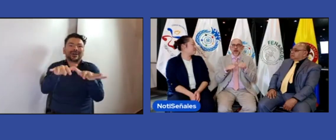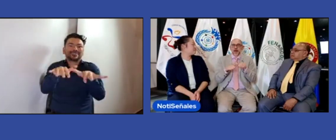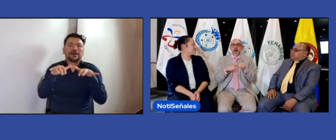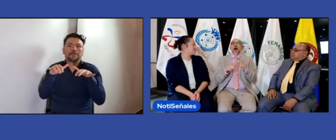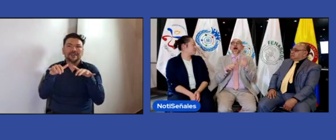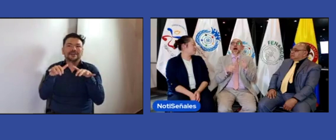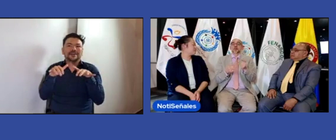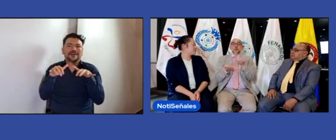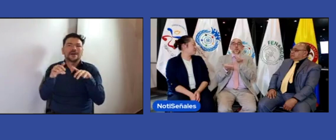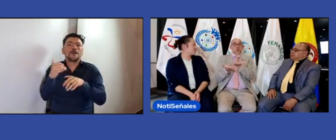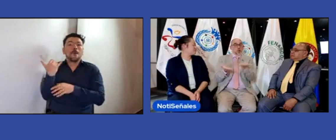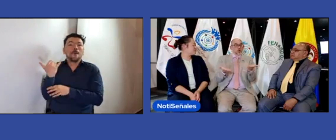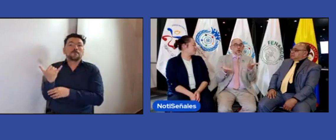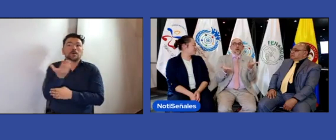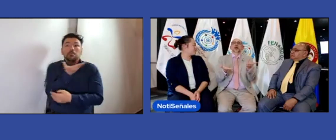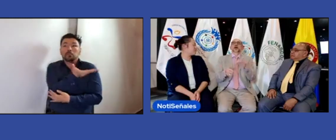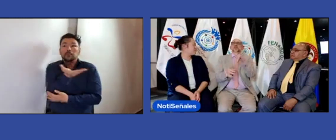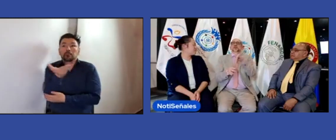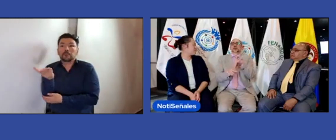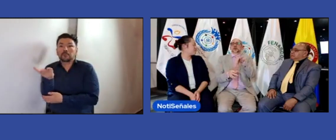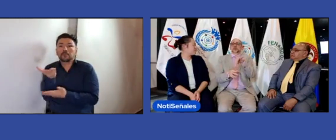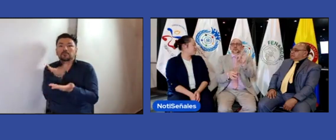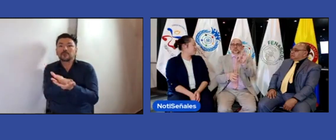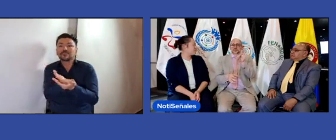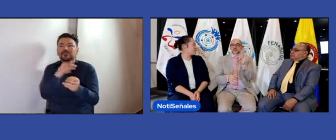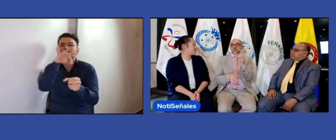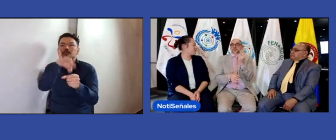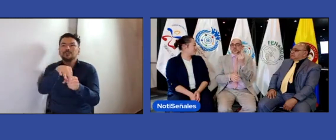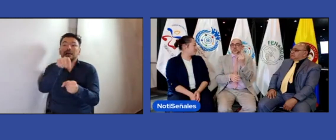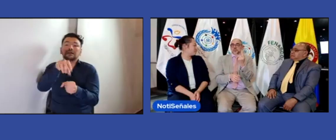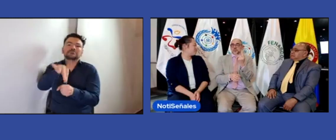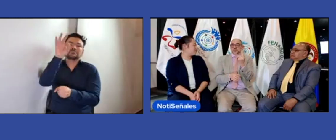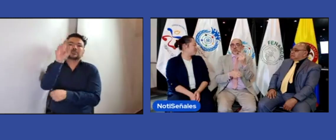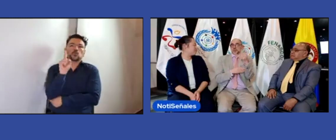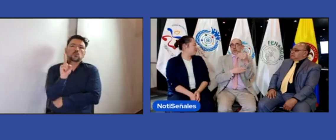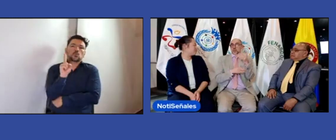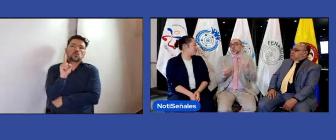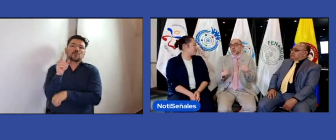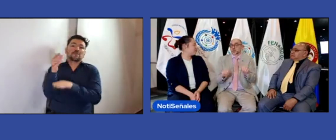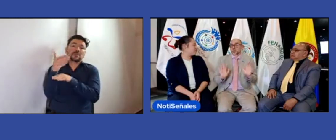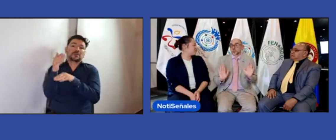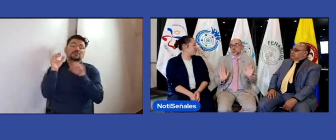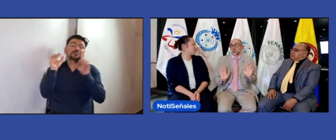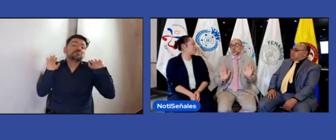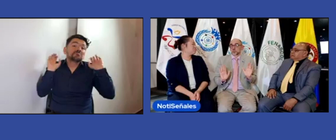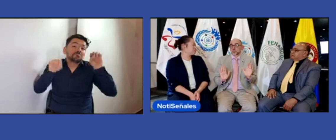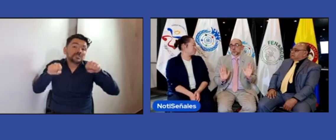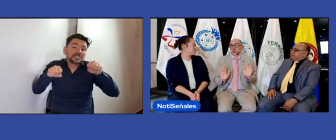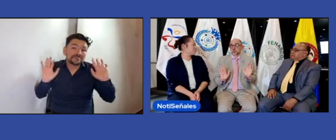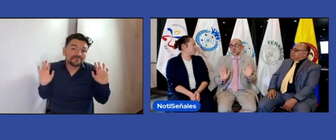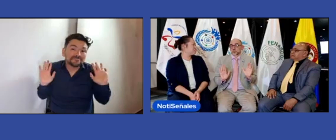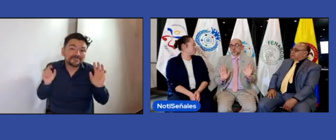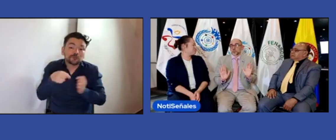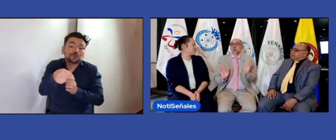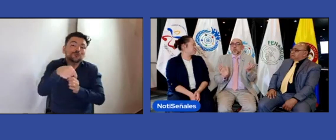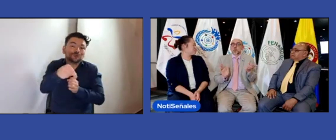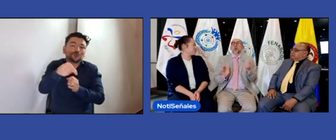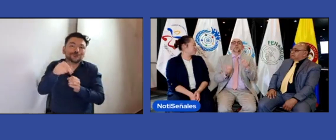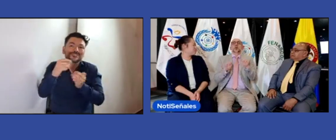vamos a aprovechar la oportunidad y vamos a recibir esas propuestas analizarlas y probablemente se escoja